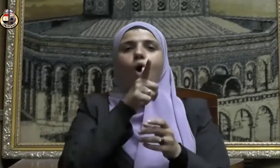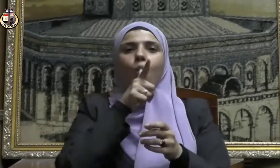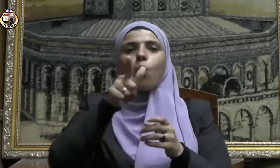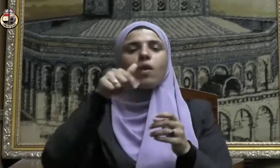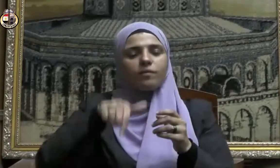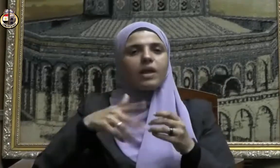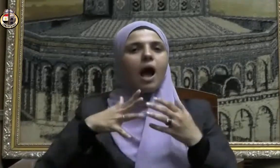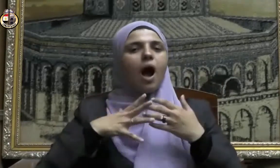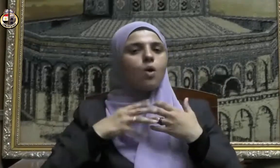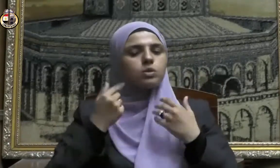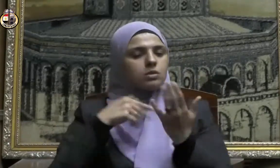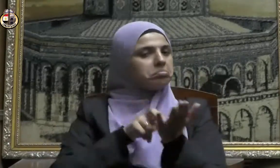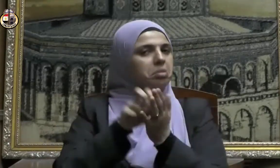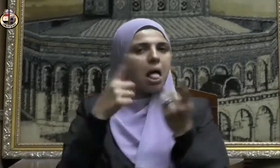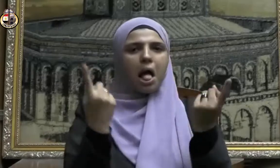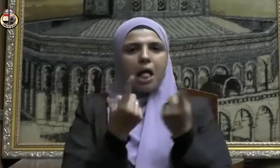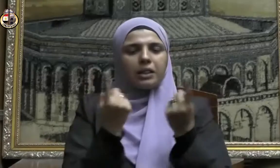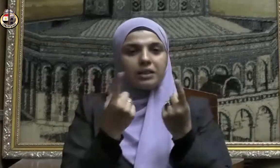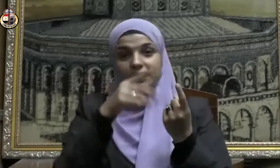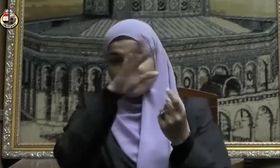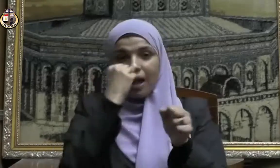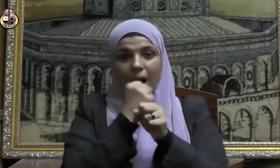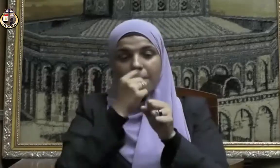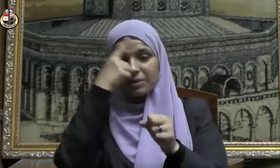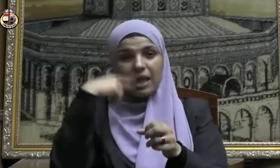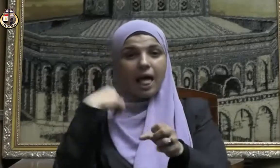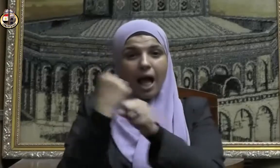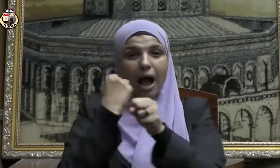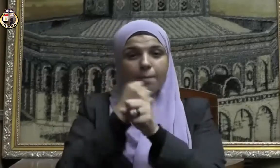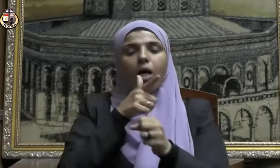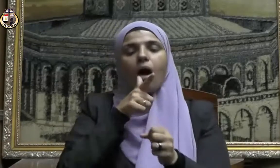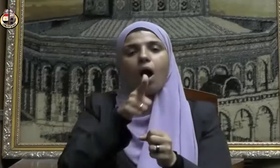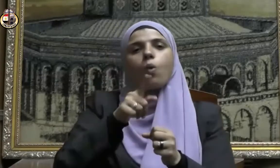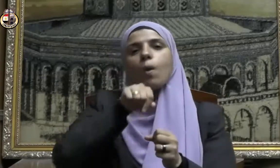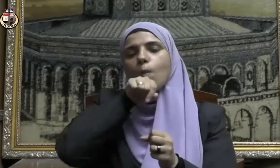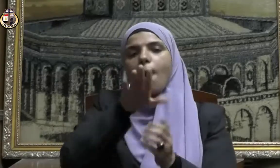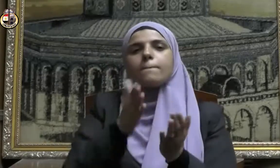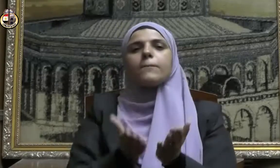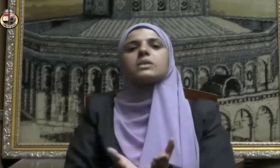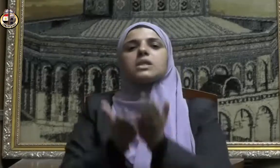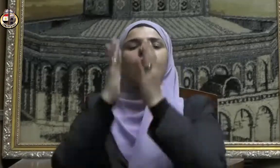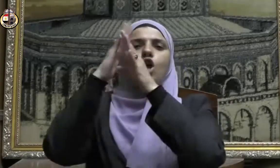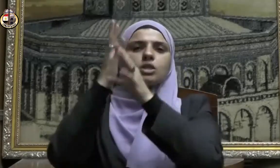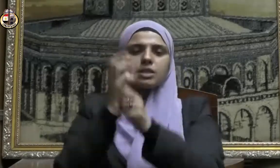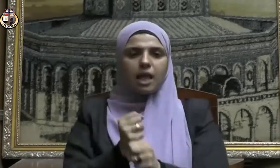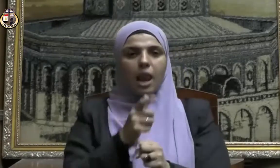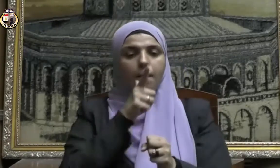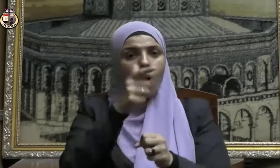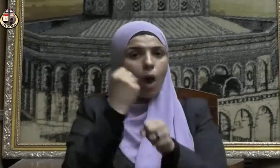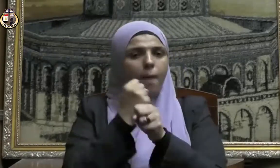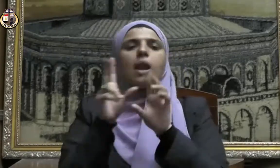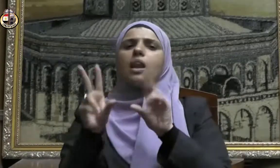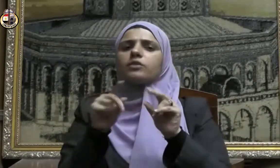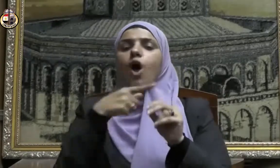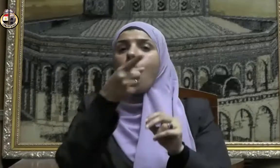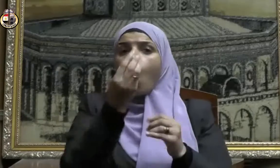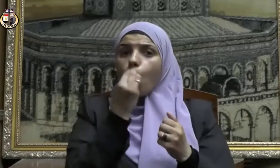الرخاء والسعة يكون العمل بقوله صلى الله عليه وسلم كلوا